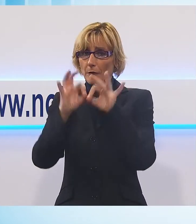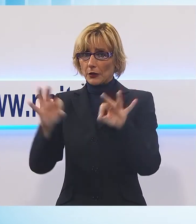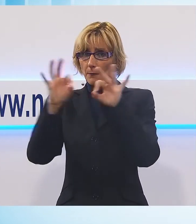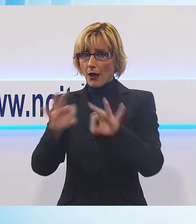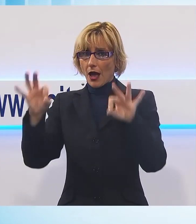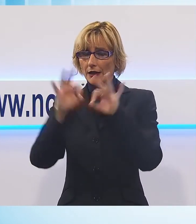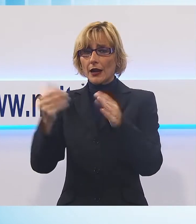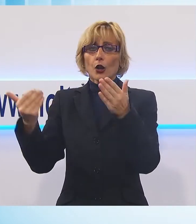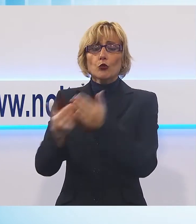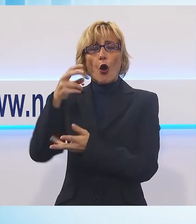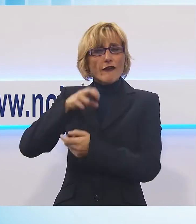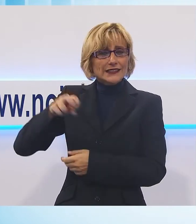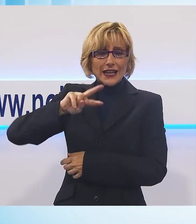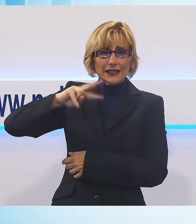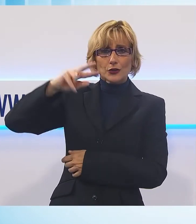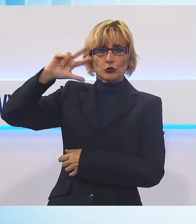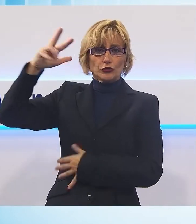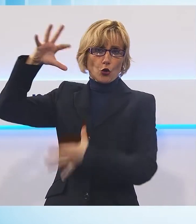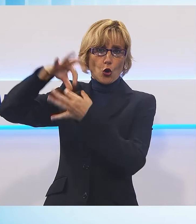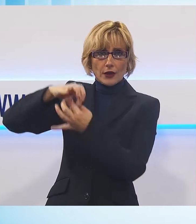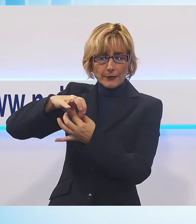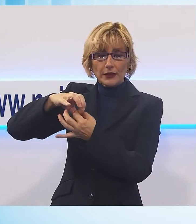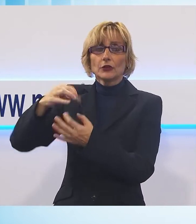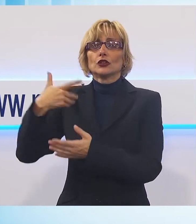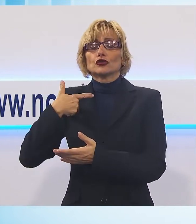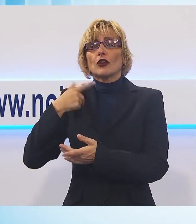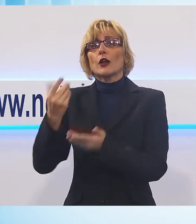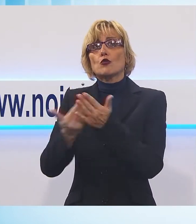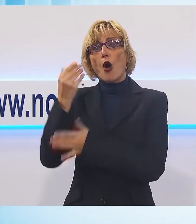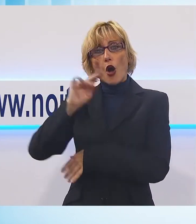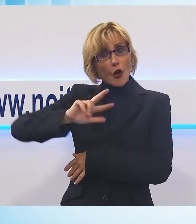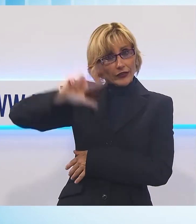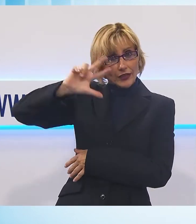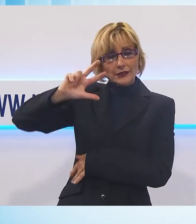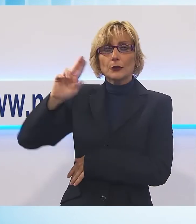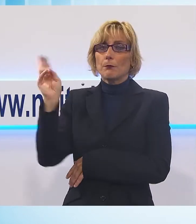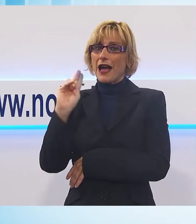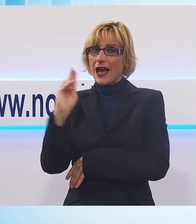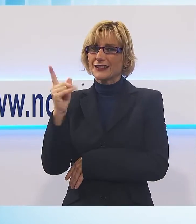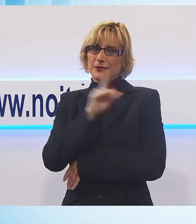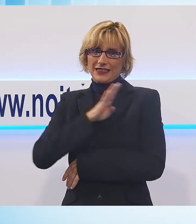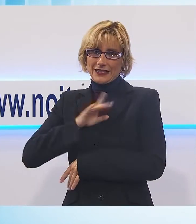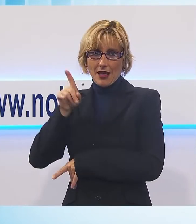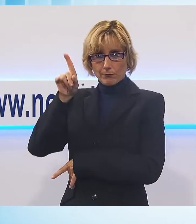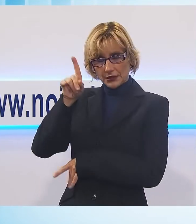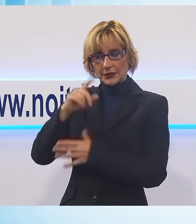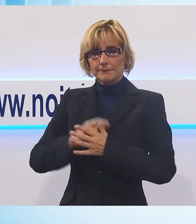di collegamento tra il secondo e il terzo piano dove sono stati ricavati nuovi servizi igienici per i soggetti disabili